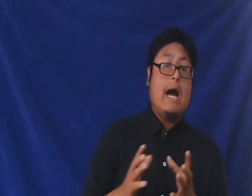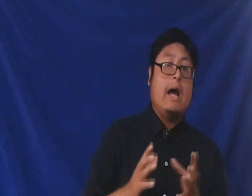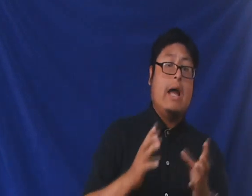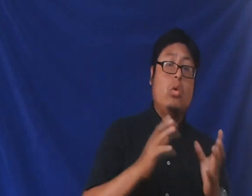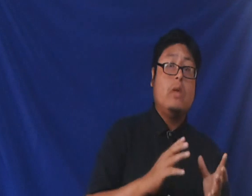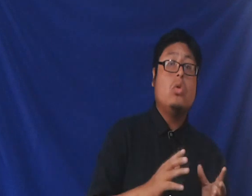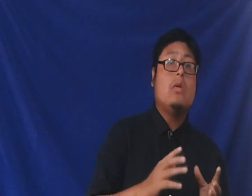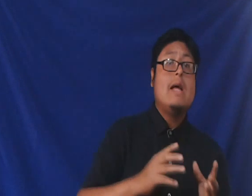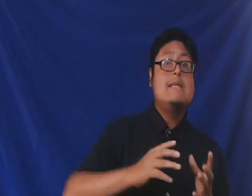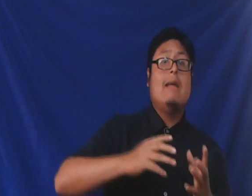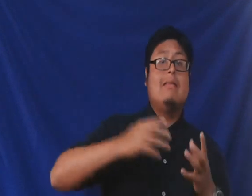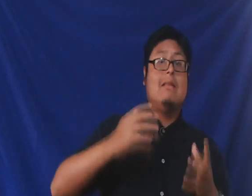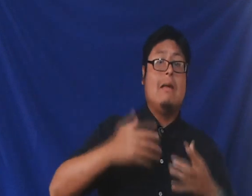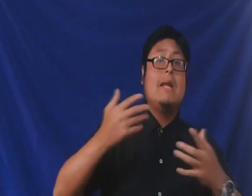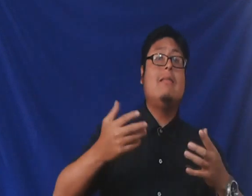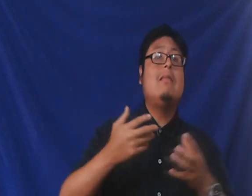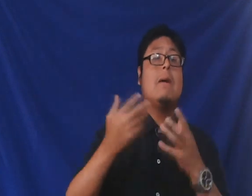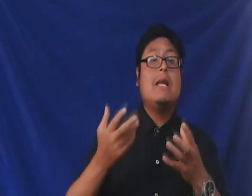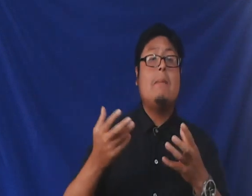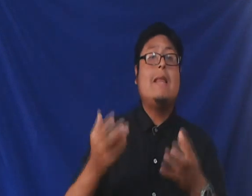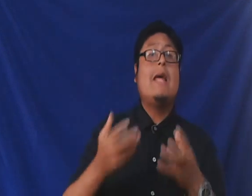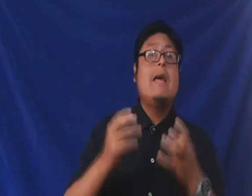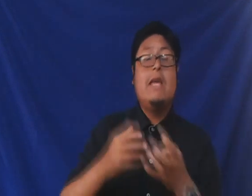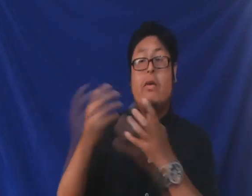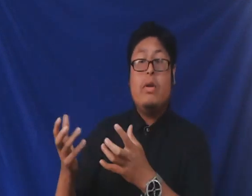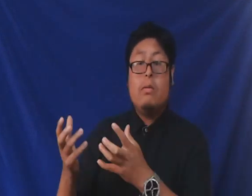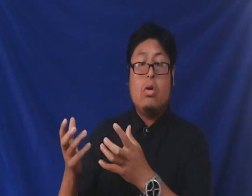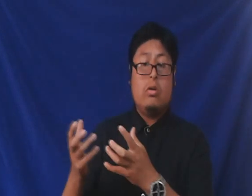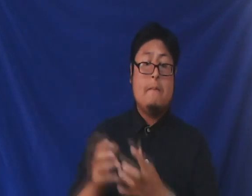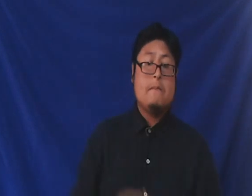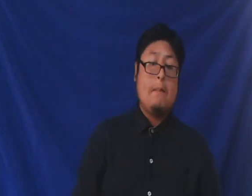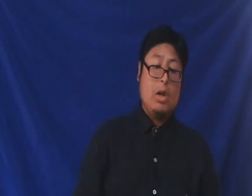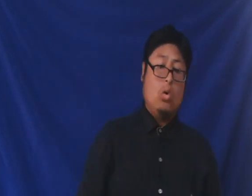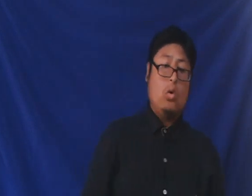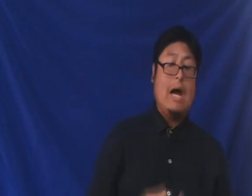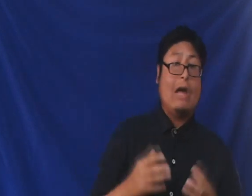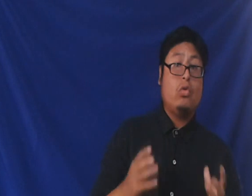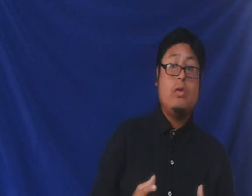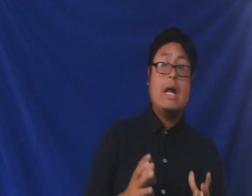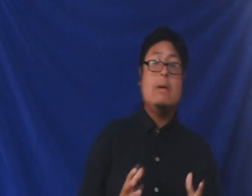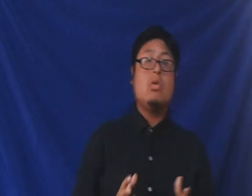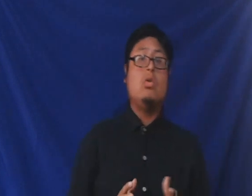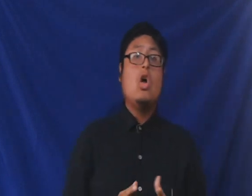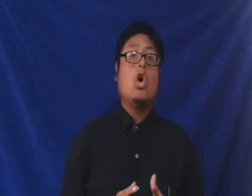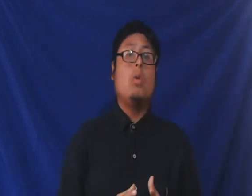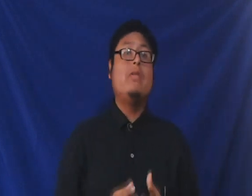eruditos ya sabrían sistemáticamente quién fue Nimrod pero asocian a Nimrod como